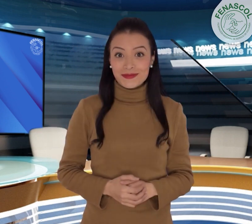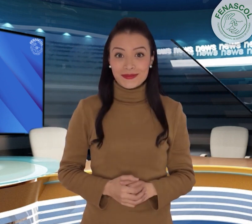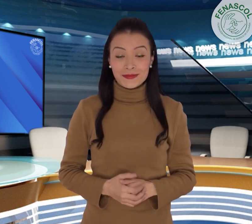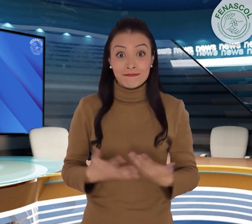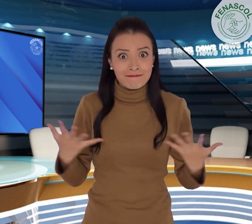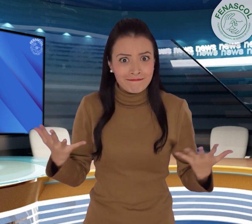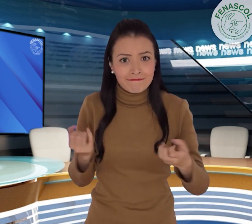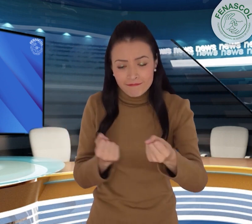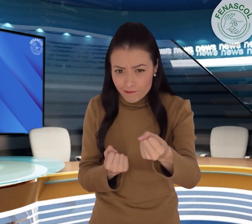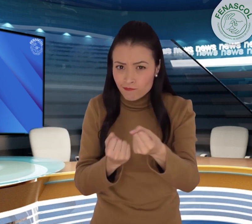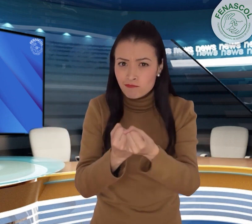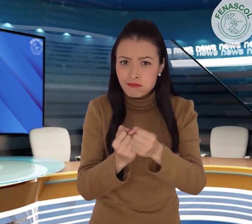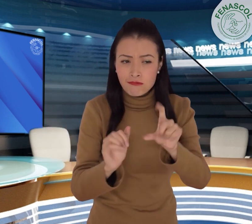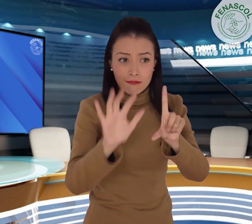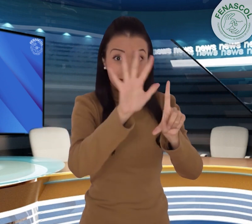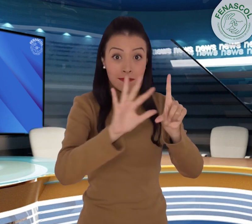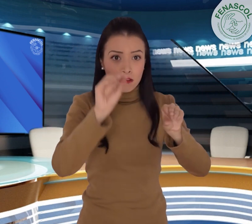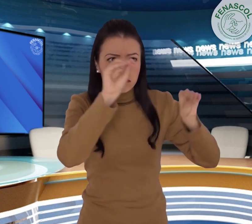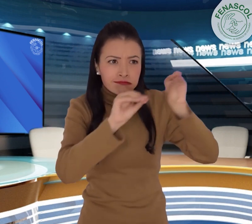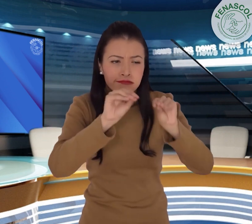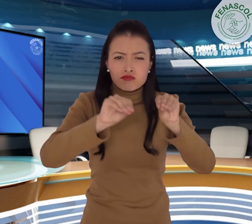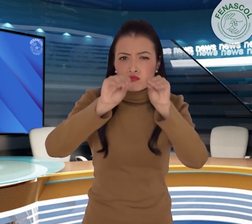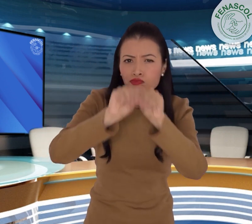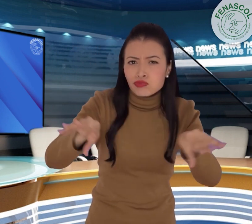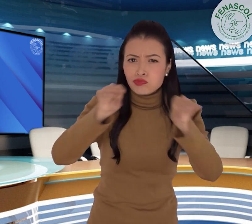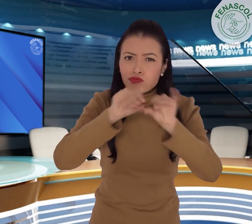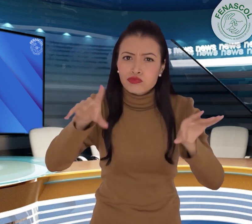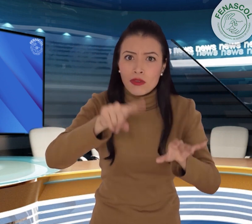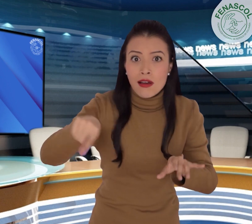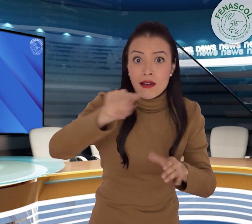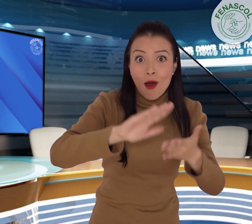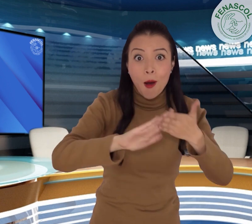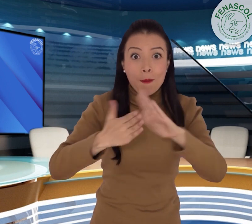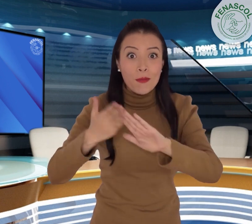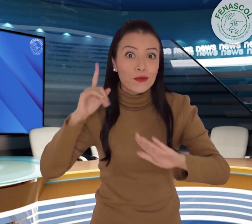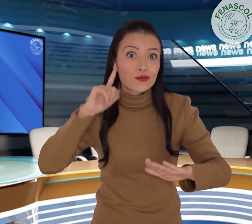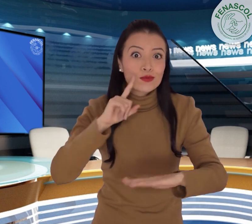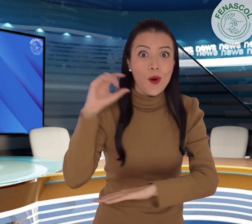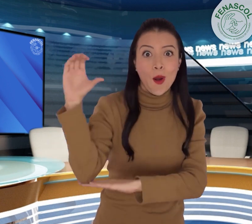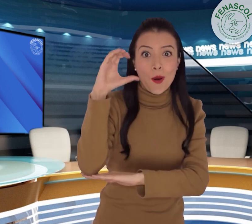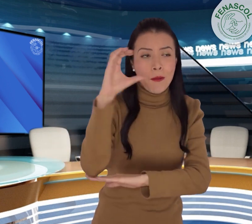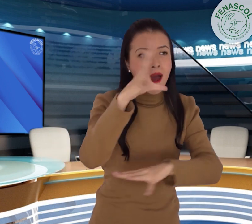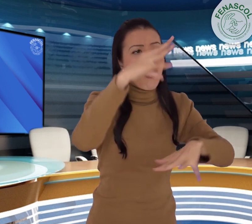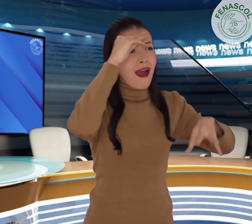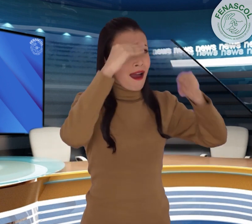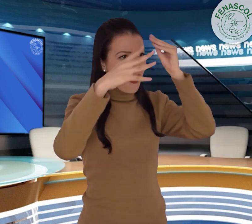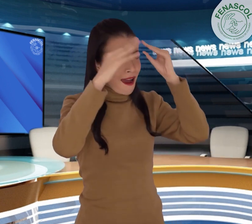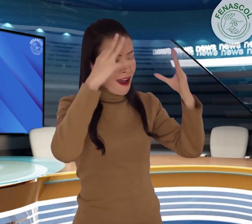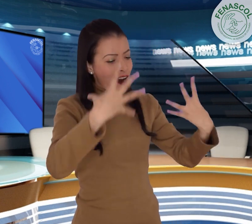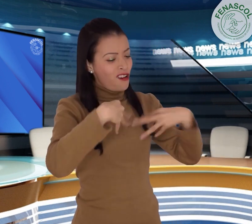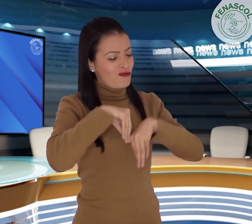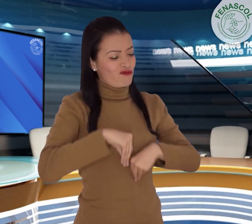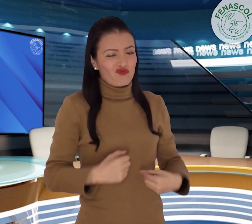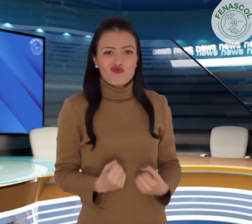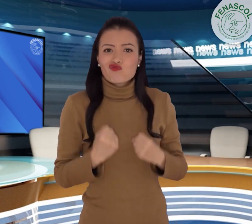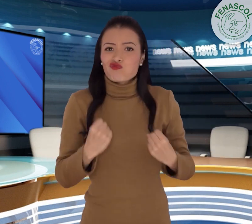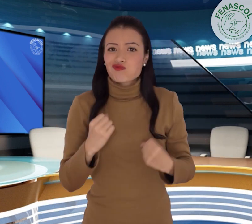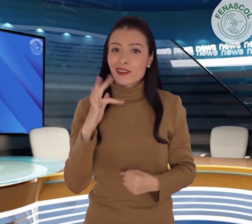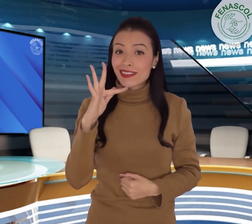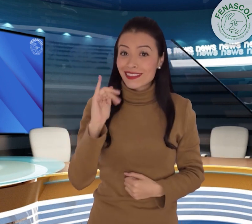Hemos apoyado procesos de apropiación TIC en la comunidad sorda colombiana a través de nuestras publicaciones en los diferentes canales de